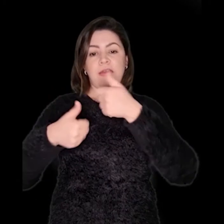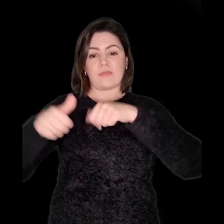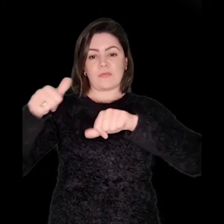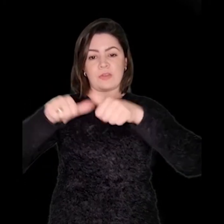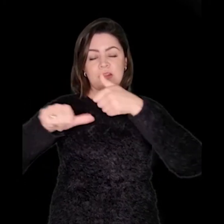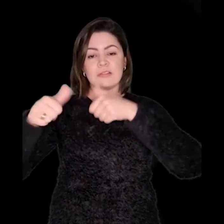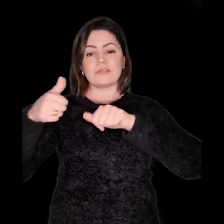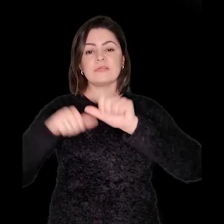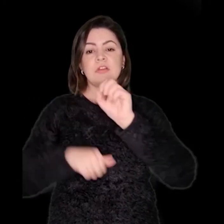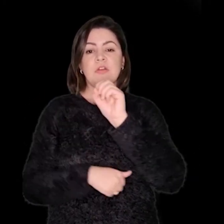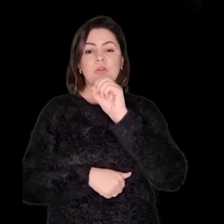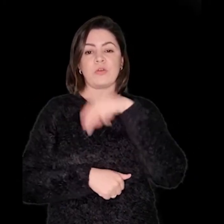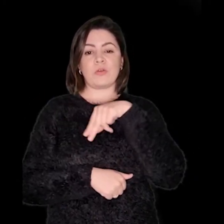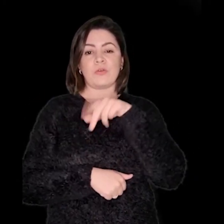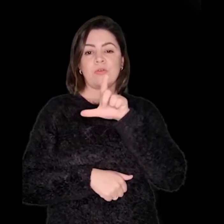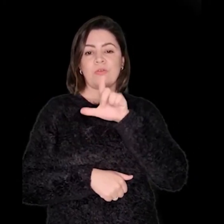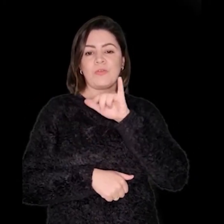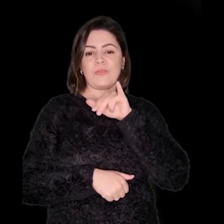e uma avaliação online.